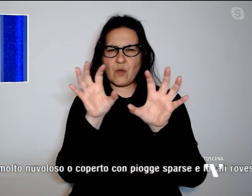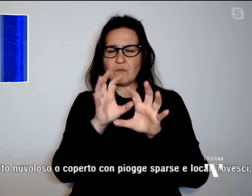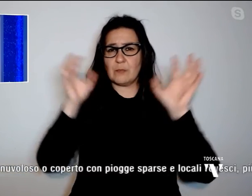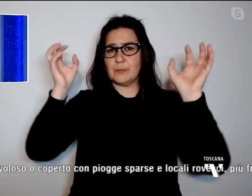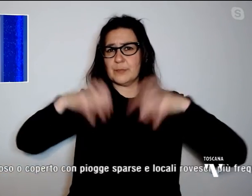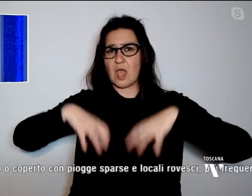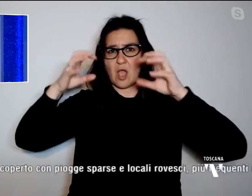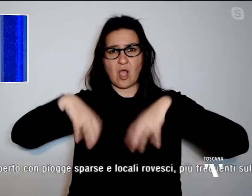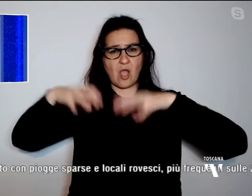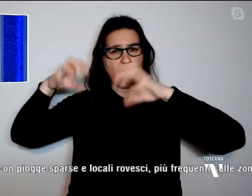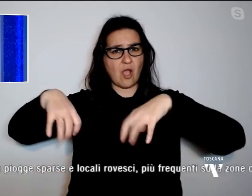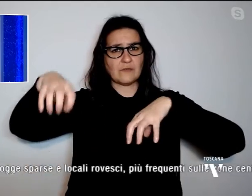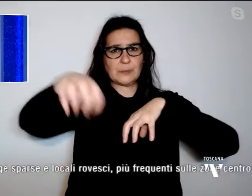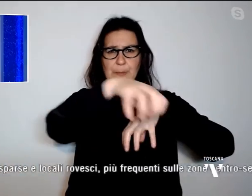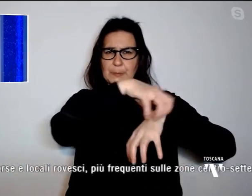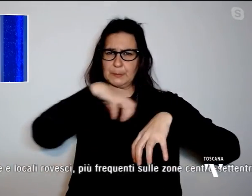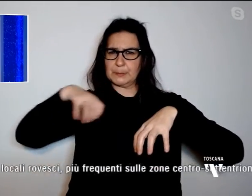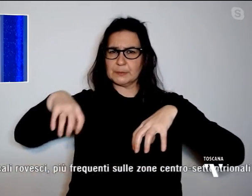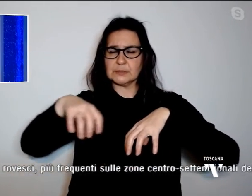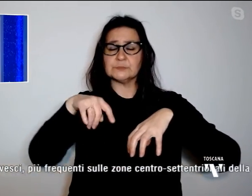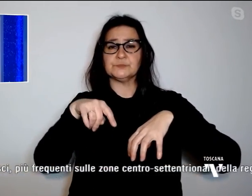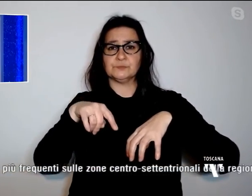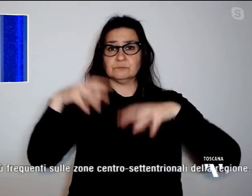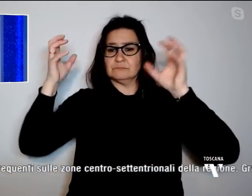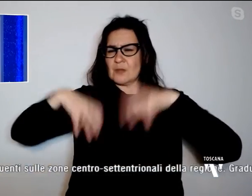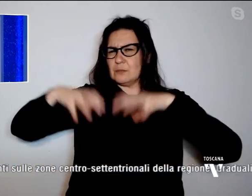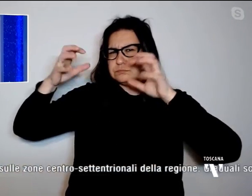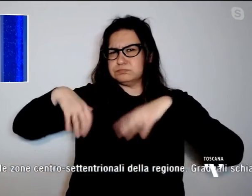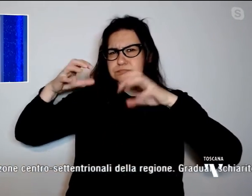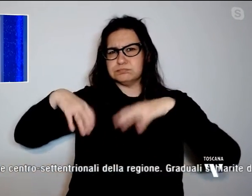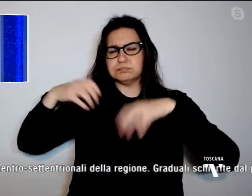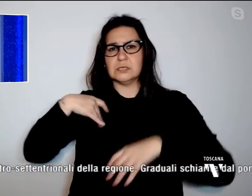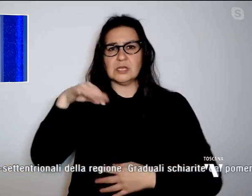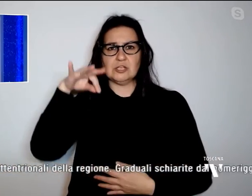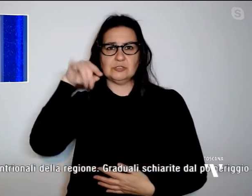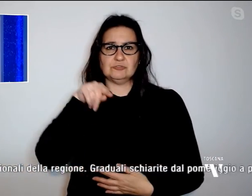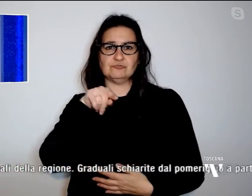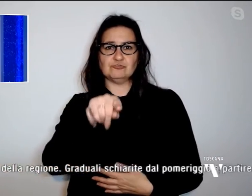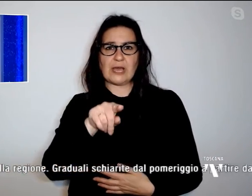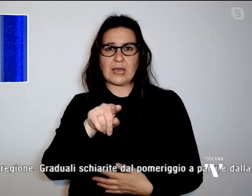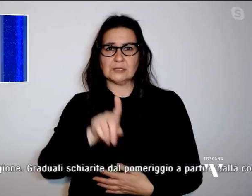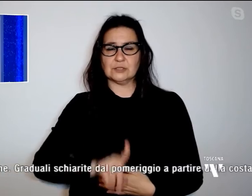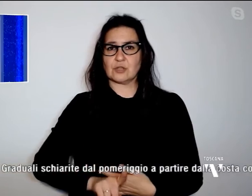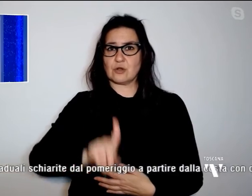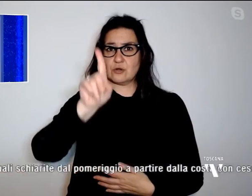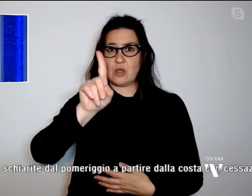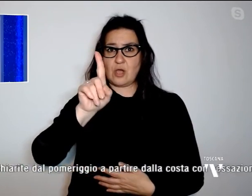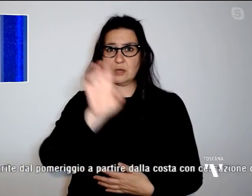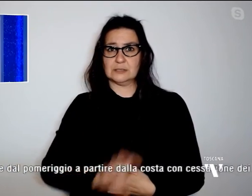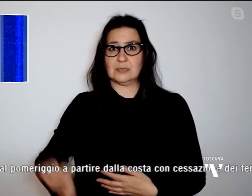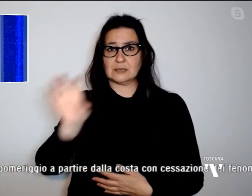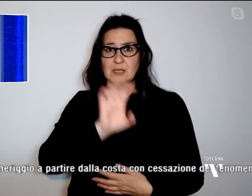e locali rovesci, più frequenti sulle zone centrosettentrionali della regione, graduali